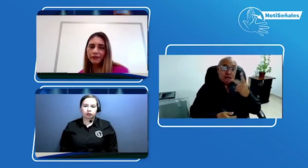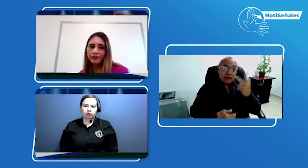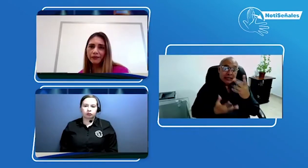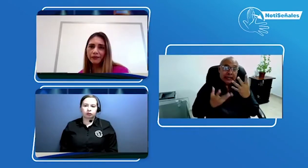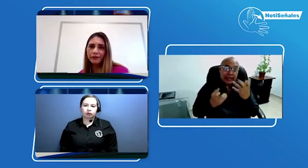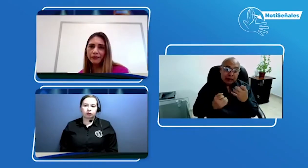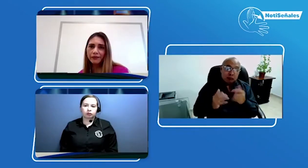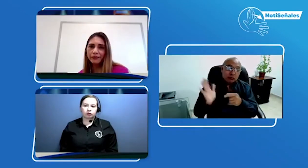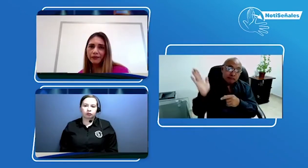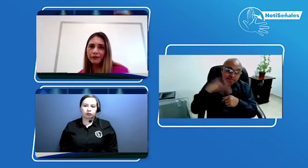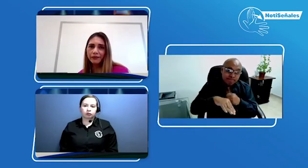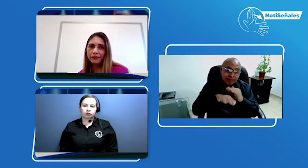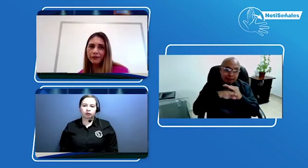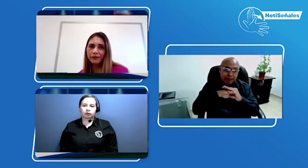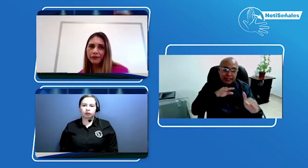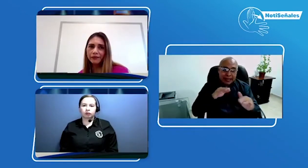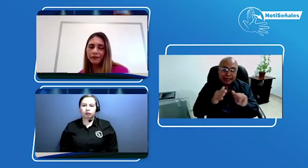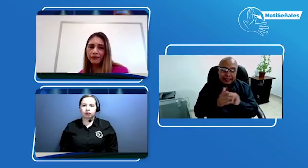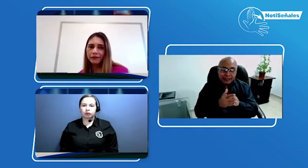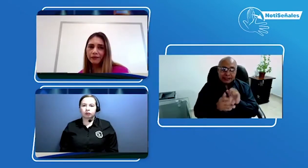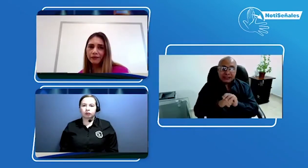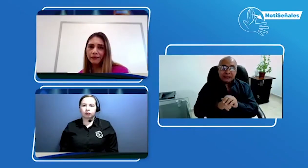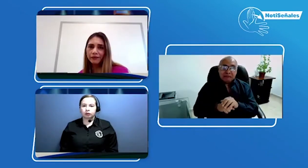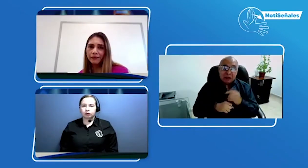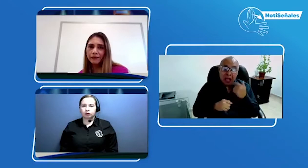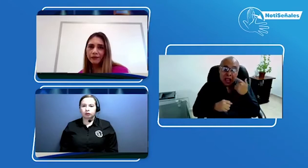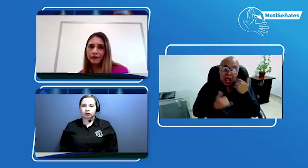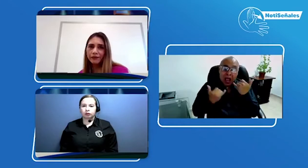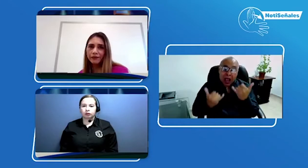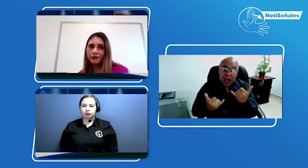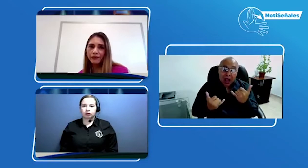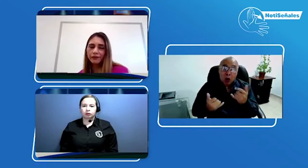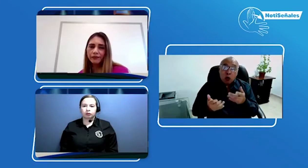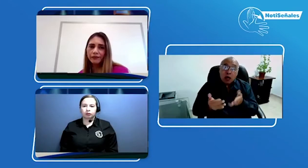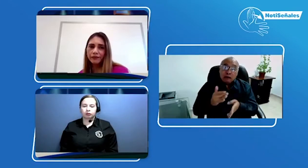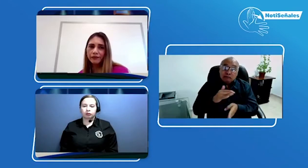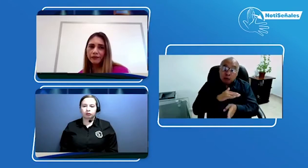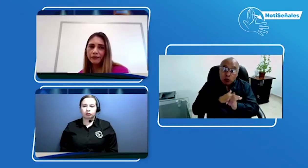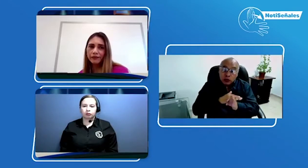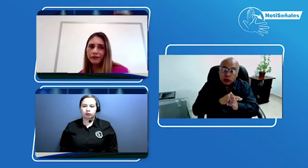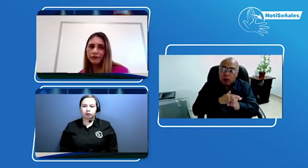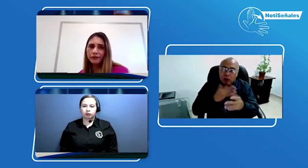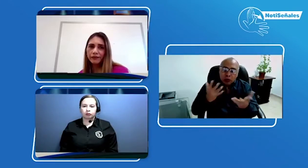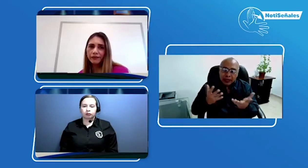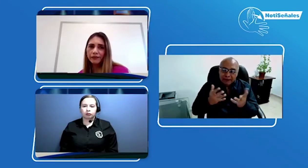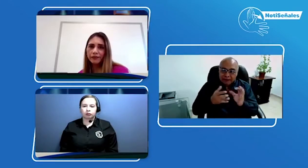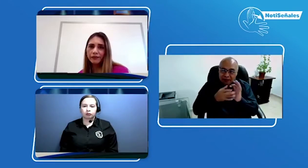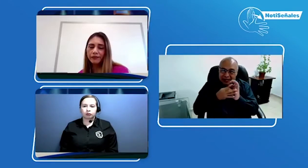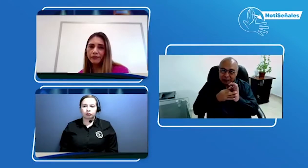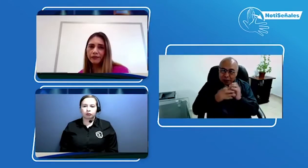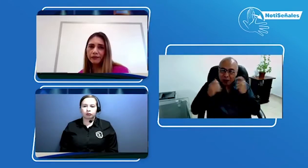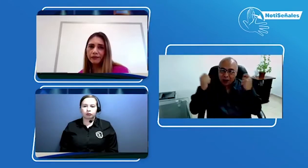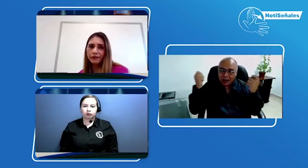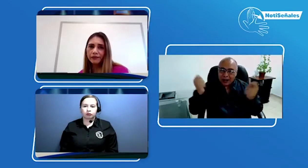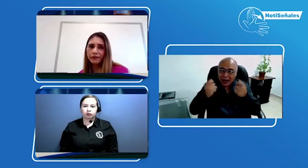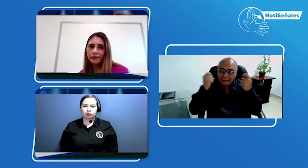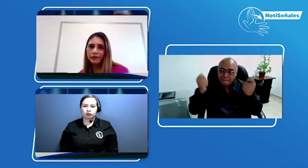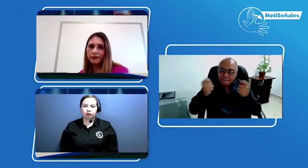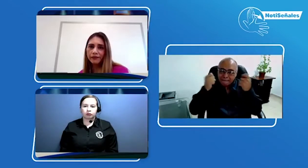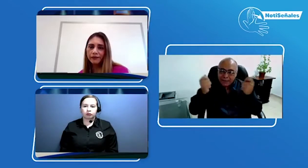para que cuando una persona sorda se acerque a recibir esta clase de servicios, pues, conozca más acerca de esta